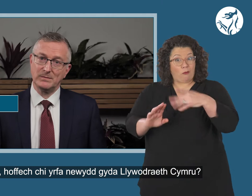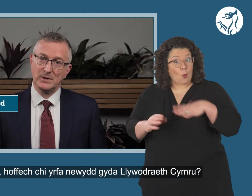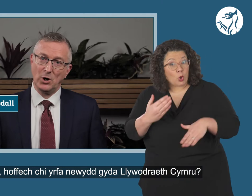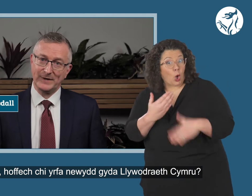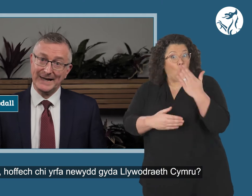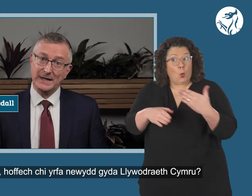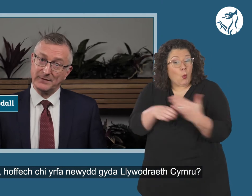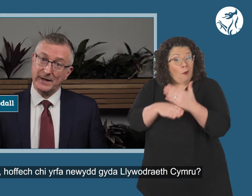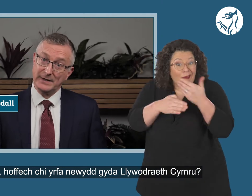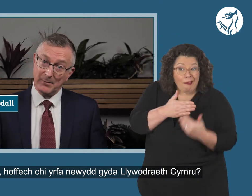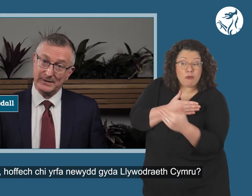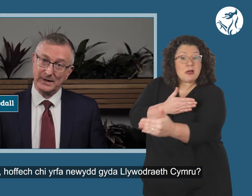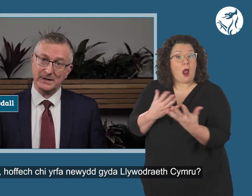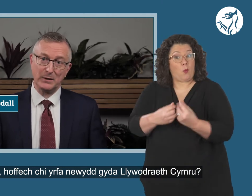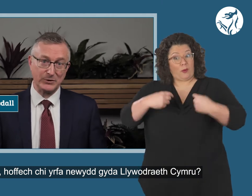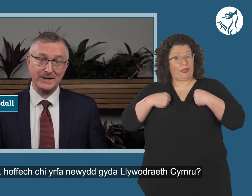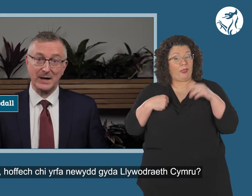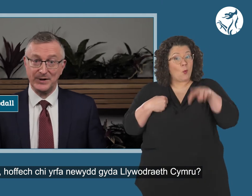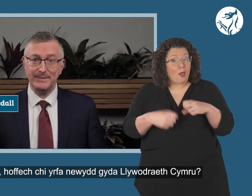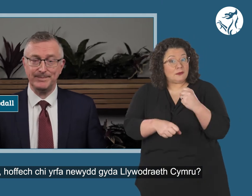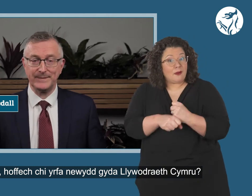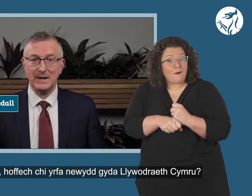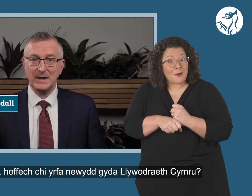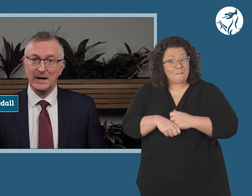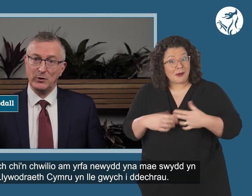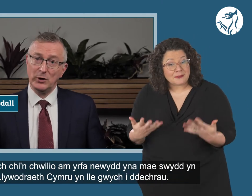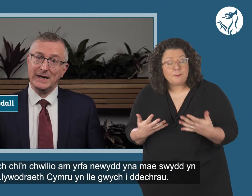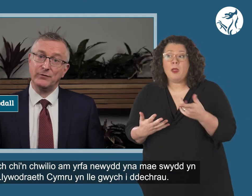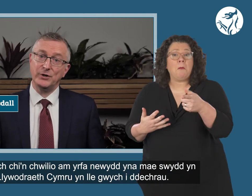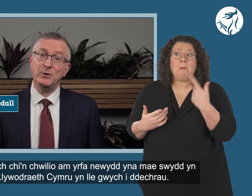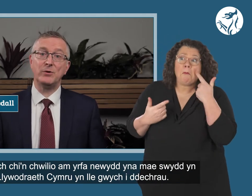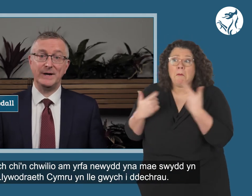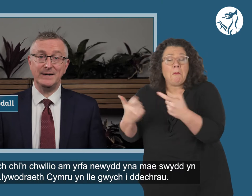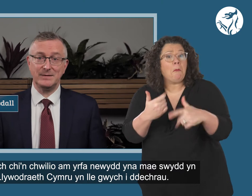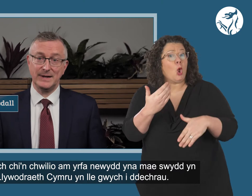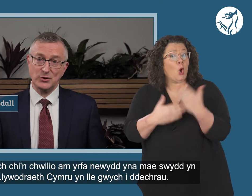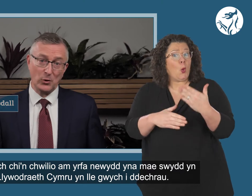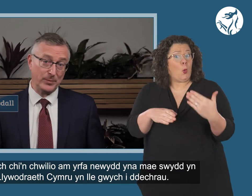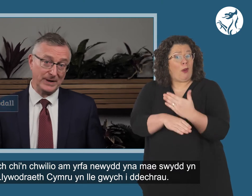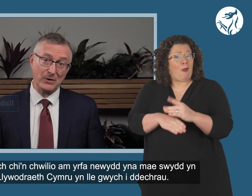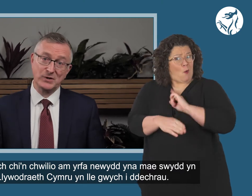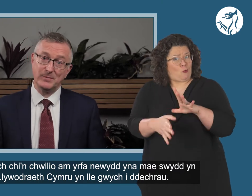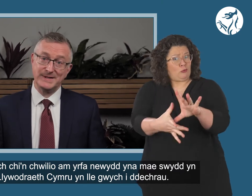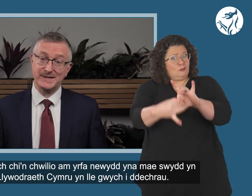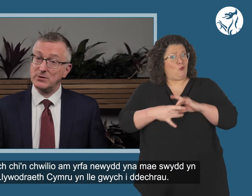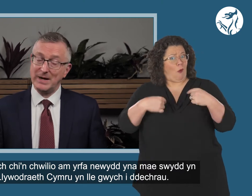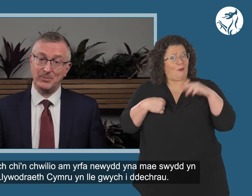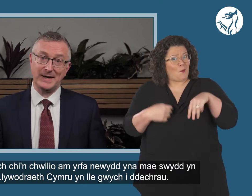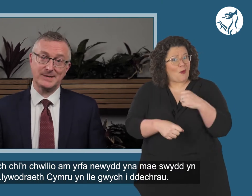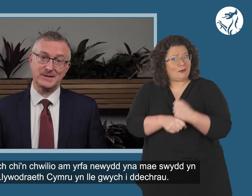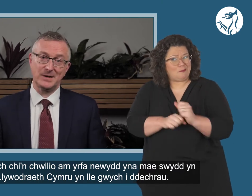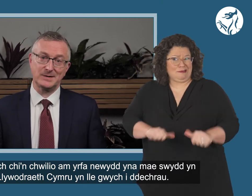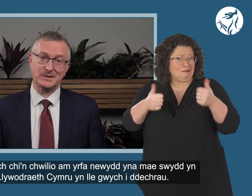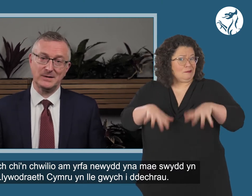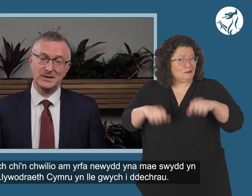Shmae, hoffech chi ar fy newydd gyda Llywodraeth Cymru. If you're looking for a new career, then a job in the Welsh Government is a great